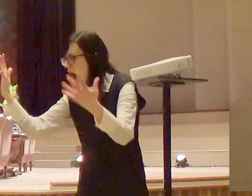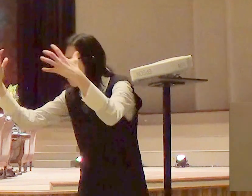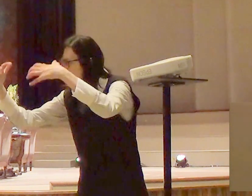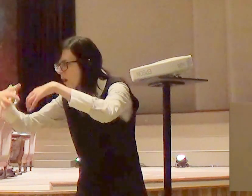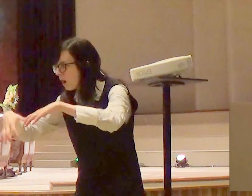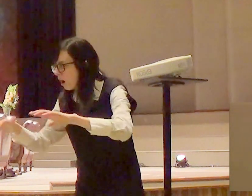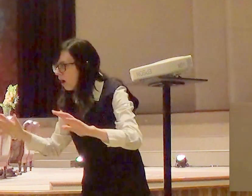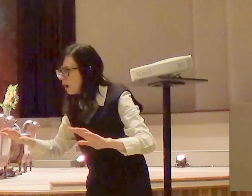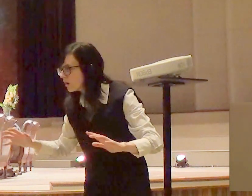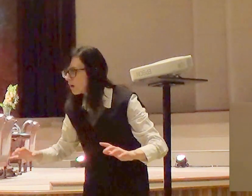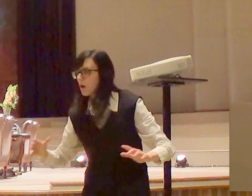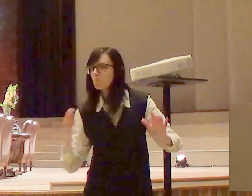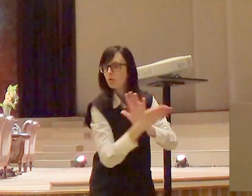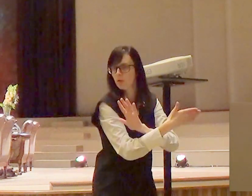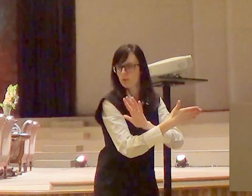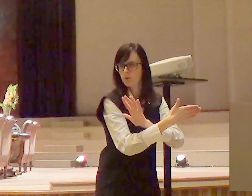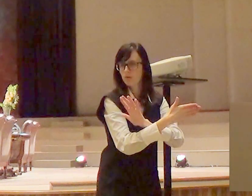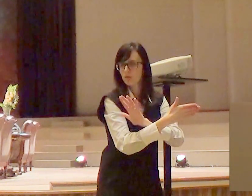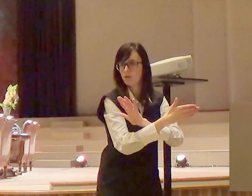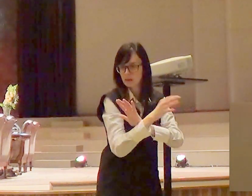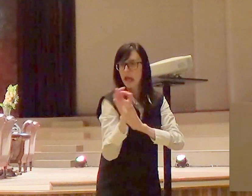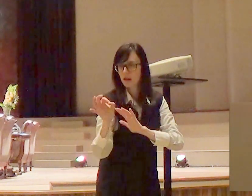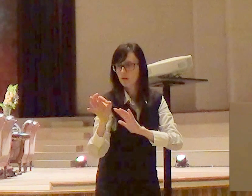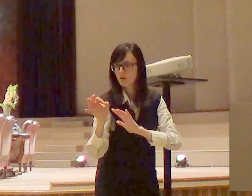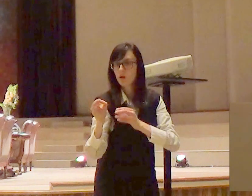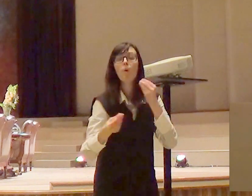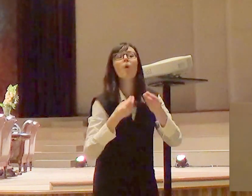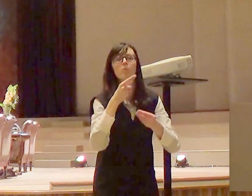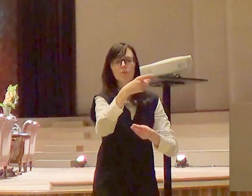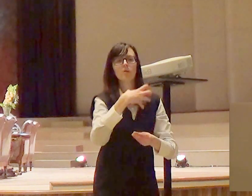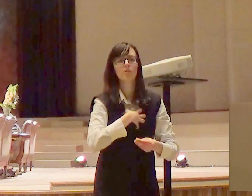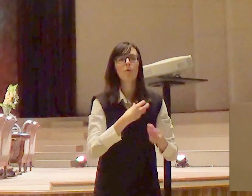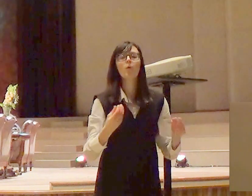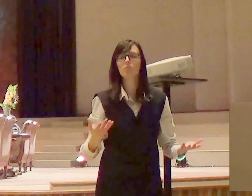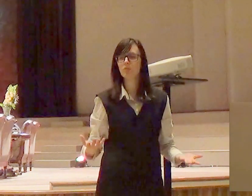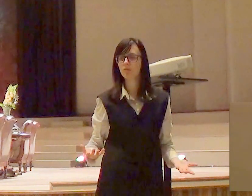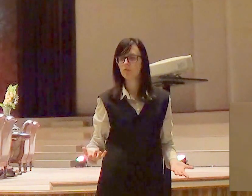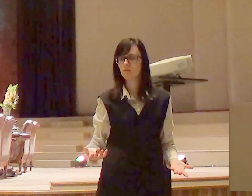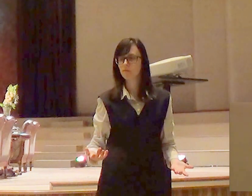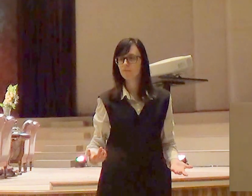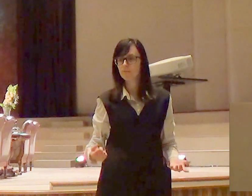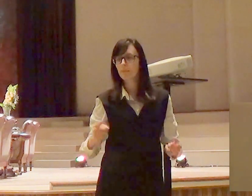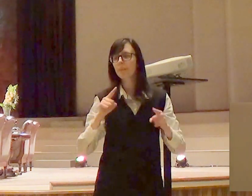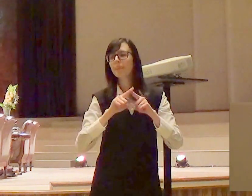medo mas naquela noite começou de novo a murmuração